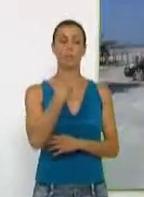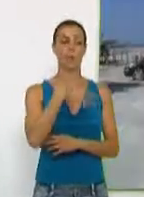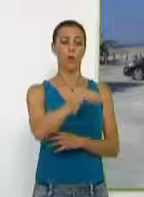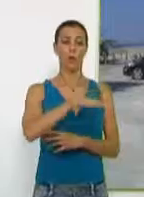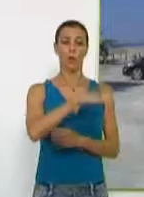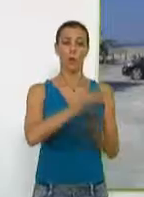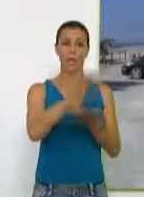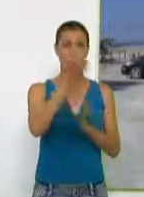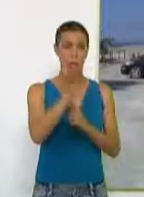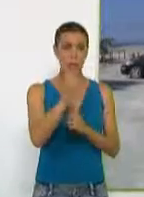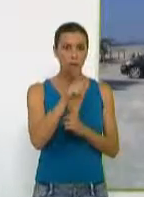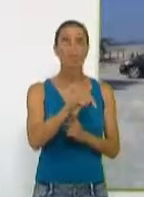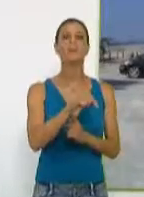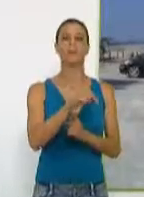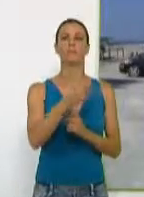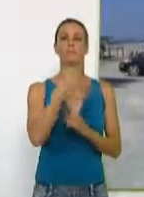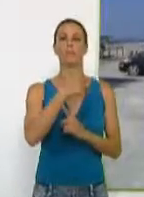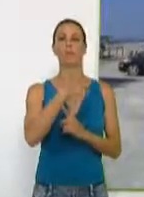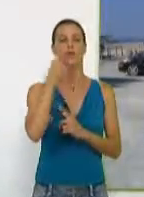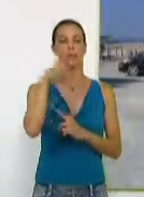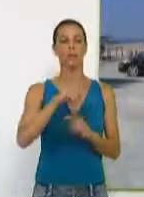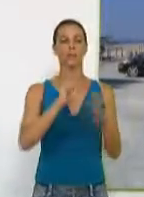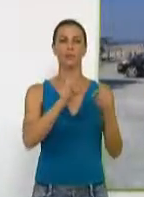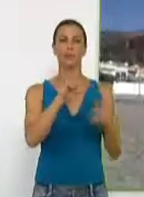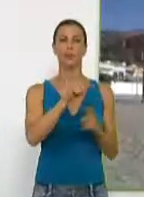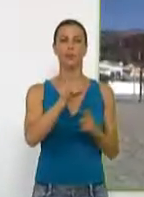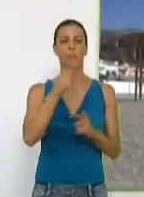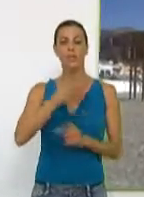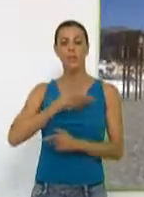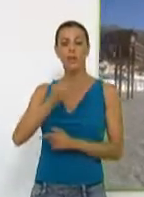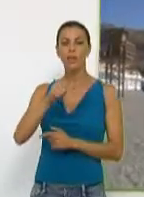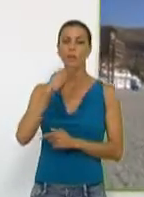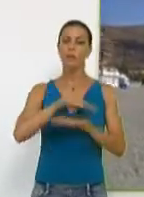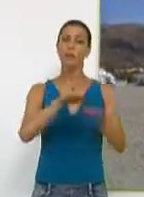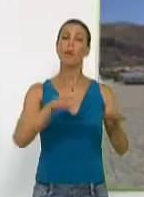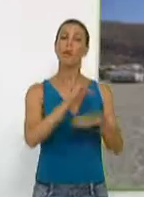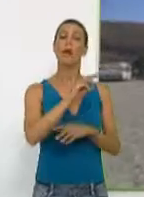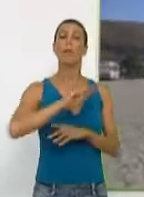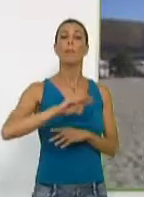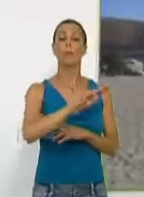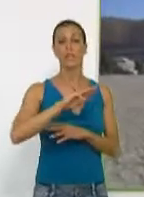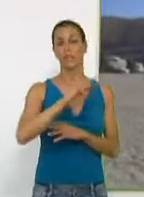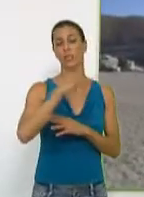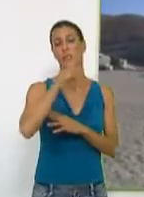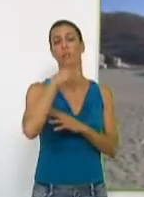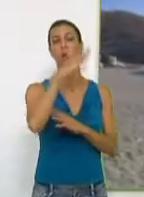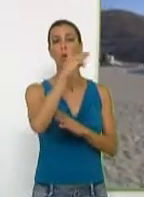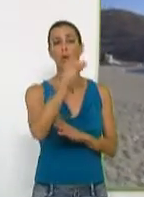autónoma de Carchuna y Calahonda, Izama Los Galardones. La alcaldesa destacaba que las playas de Poniente, Torrenueva, Carchuna y